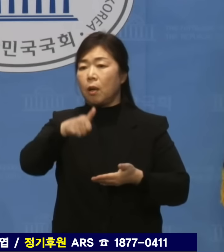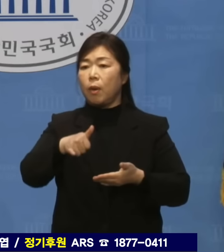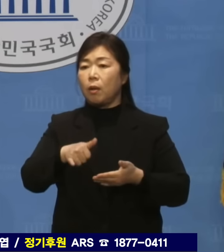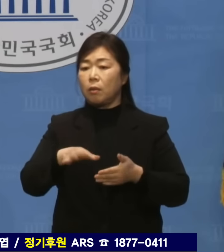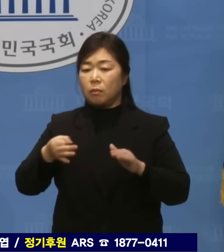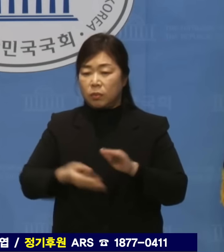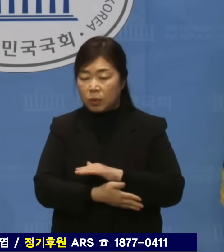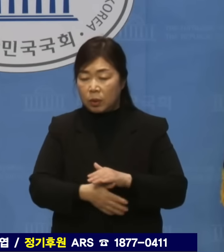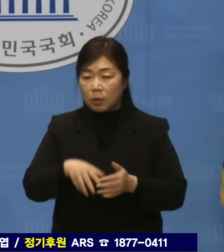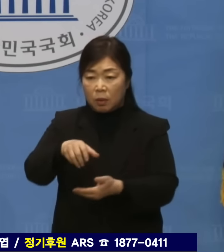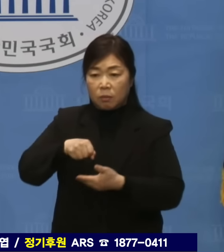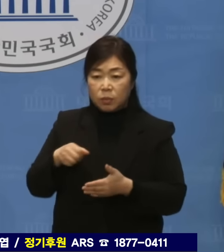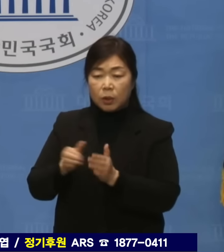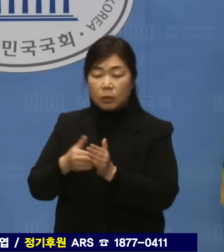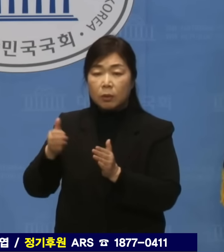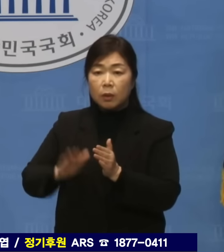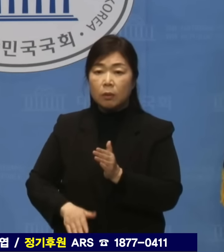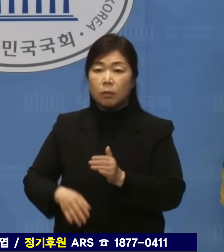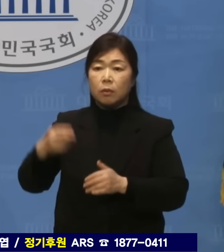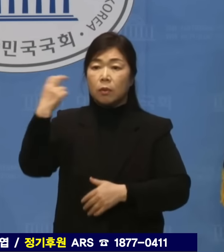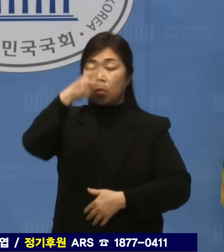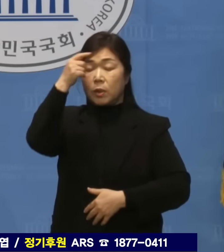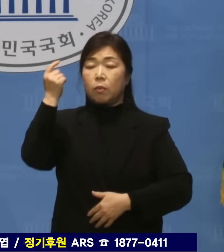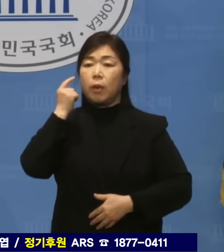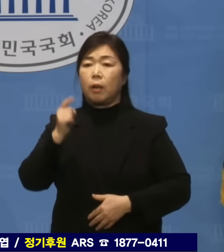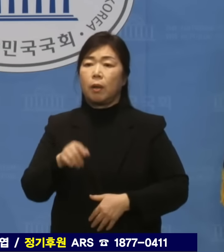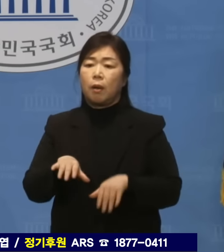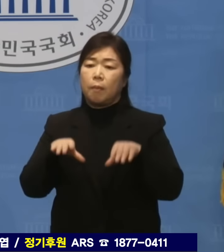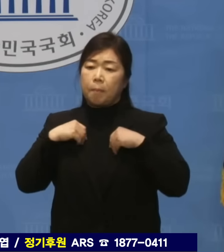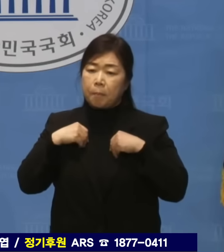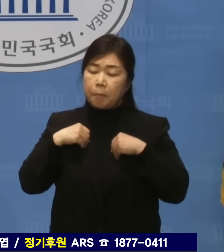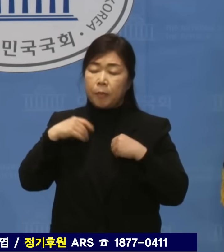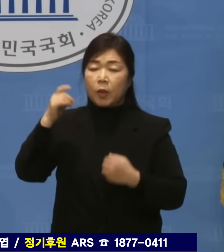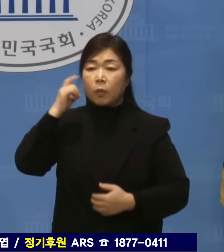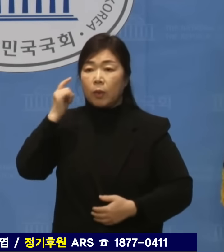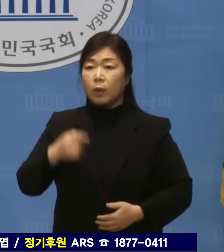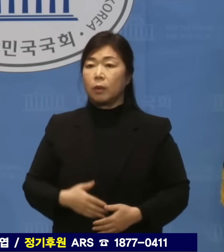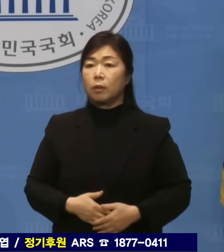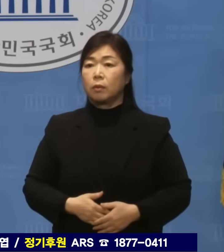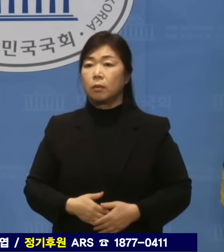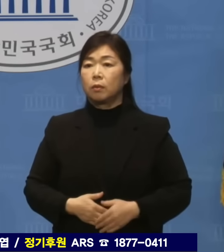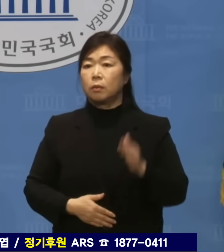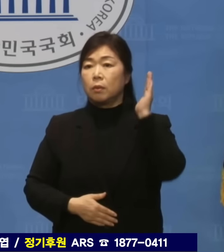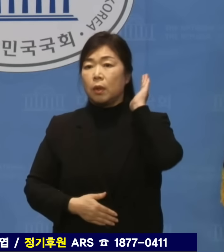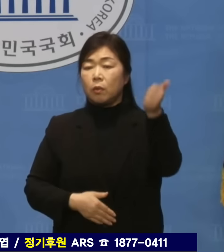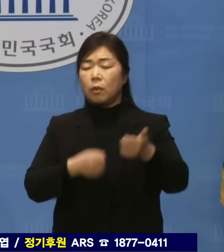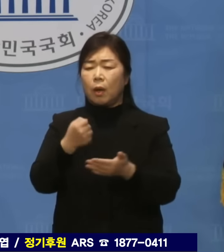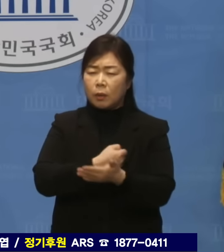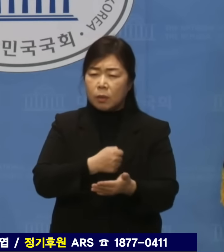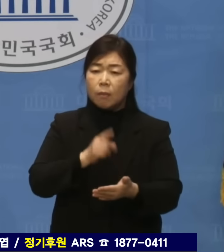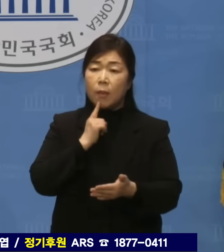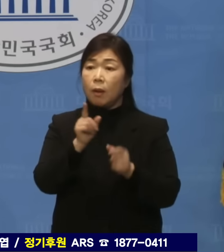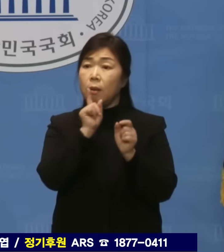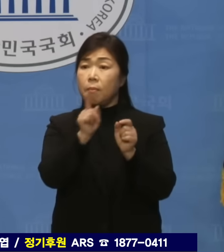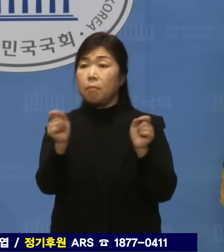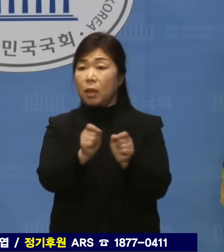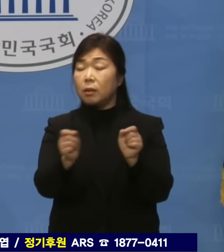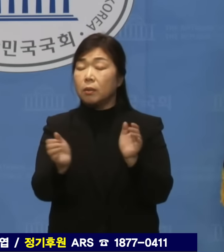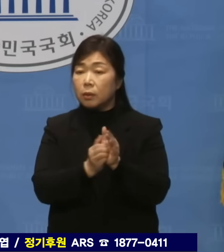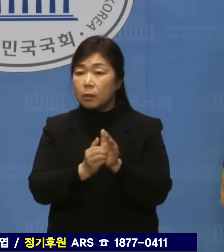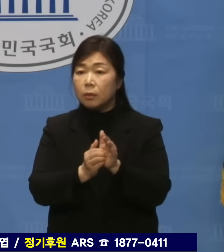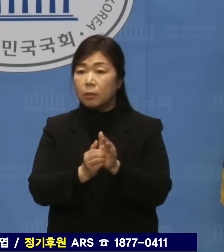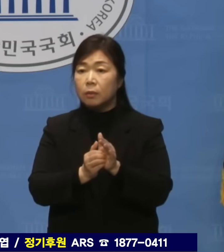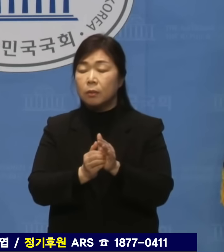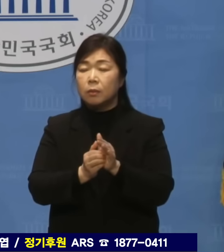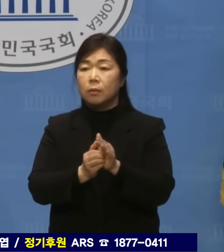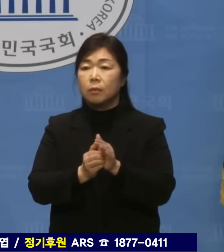왜 아무것도 안 합니까? 대통령이 아쉽다고 말하면 끝나는 문제입니까? 검찰은